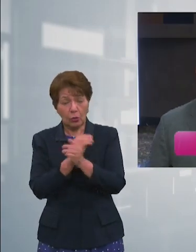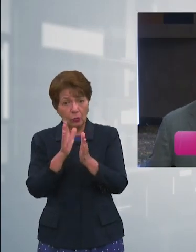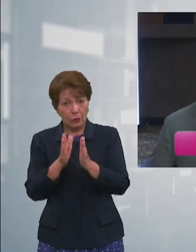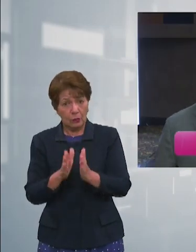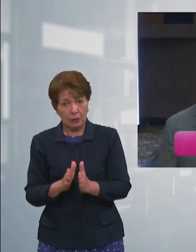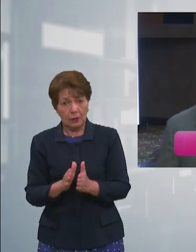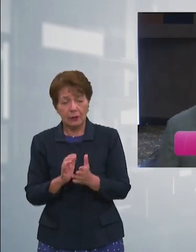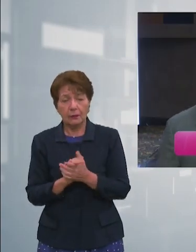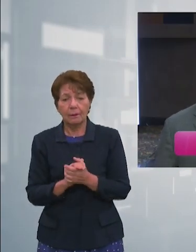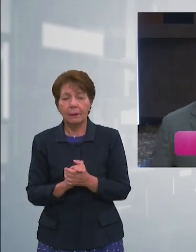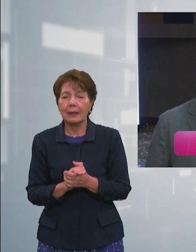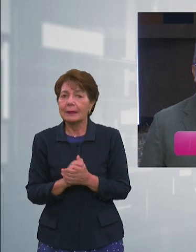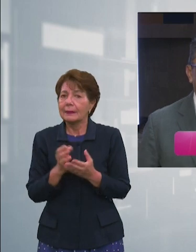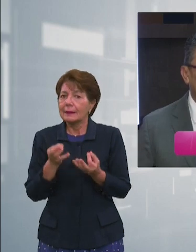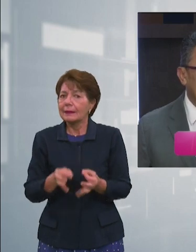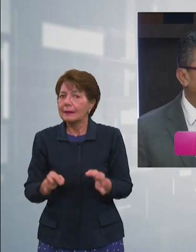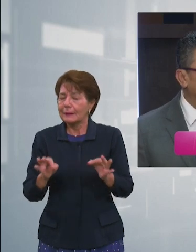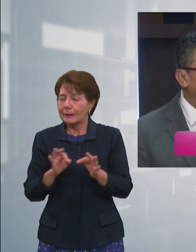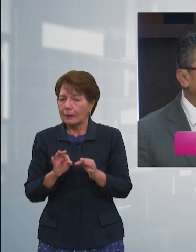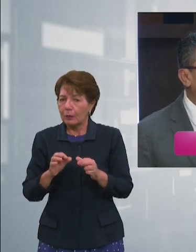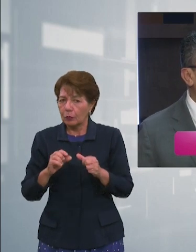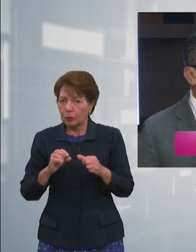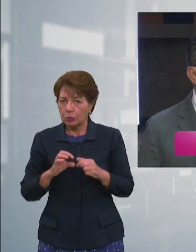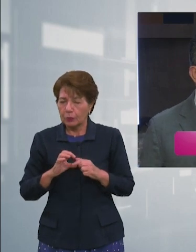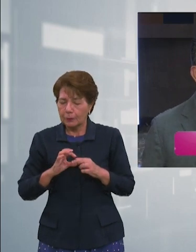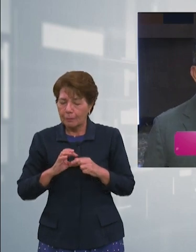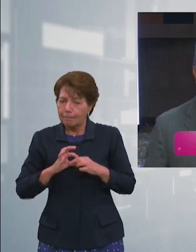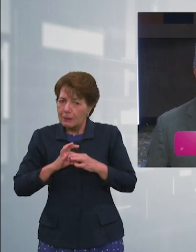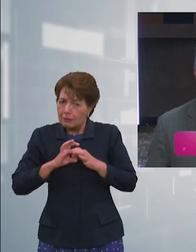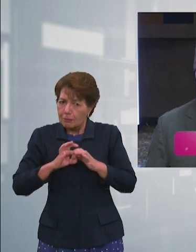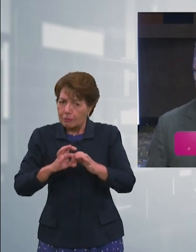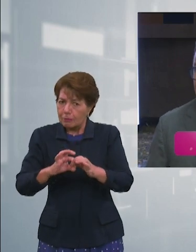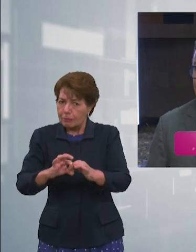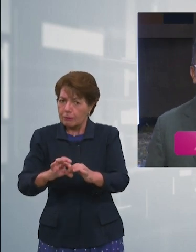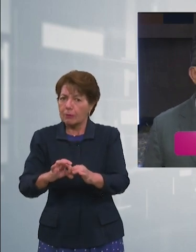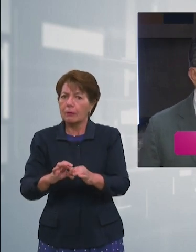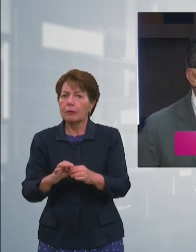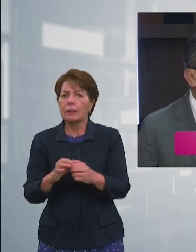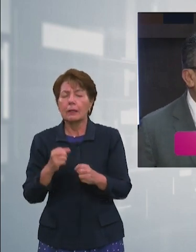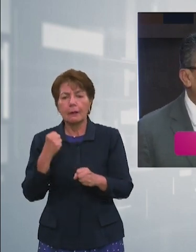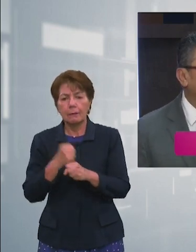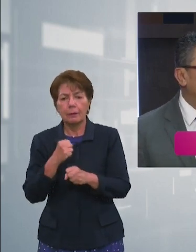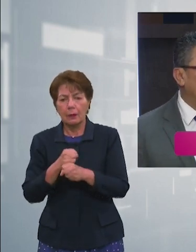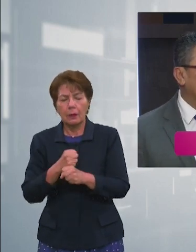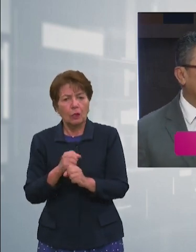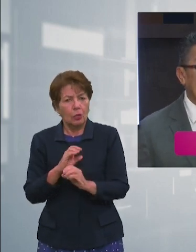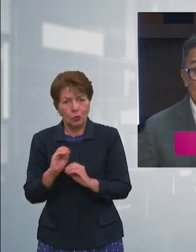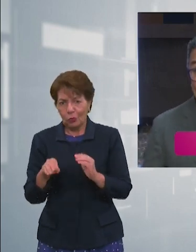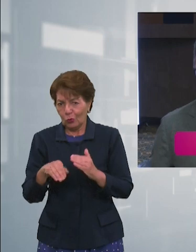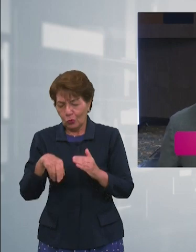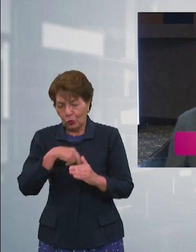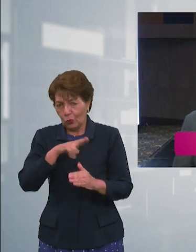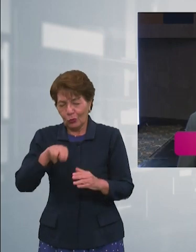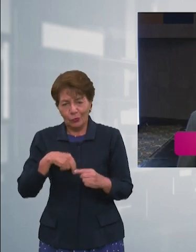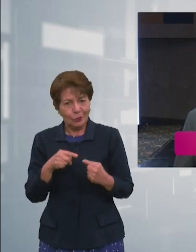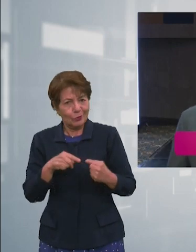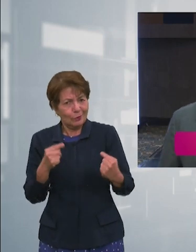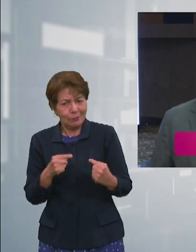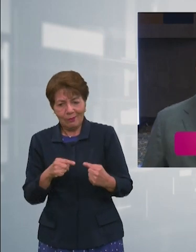a unir esfuerzos no somos enemigos la sociedad civil la prensa en una democracia debe tener el ambiente